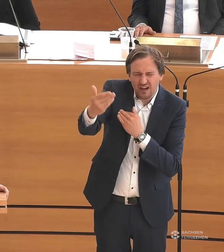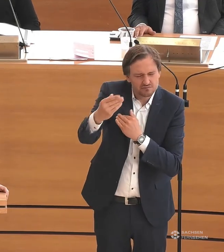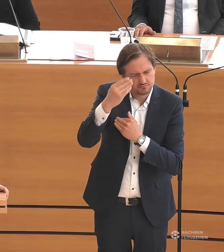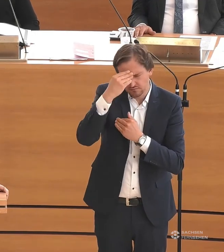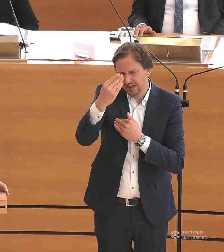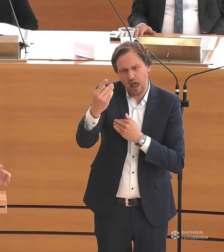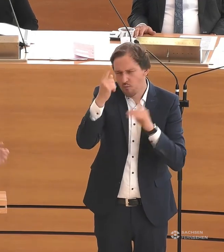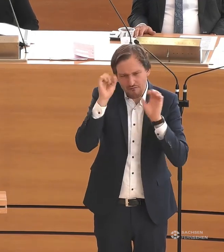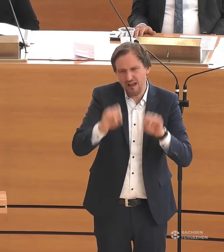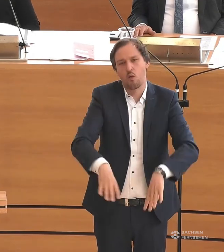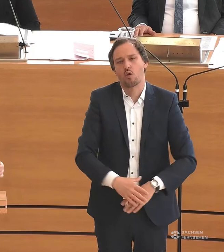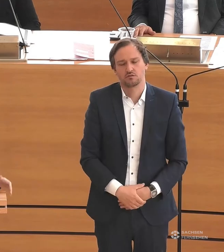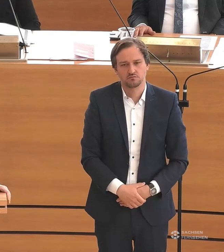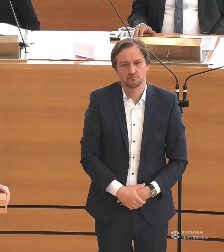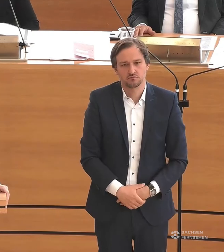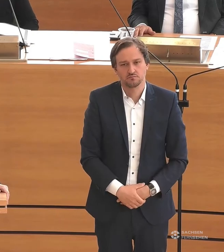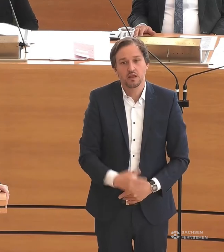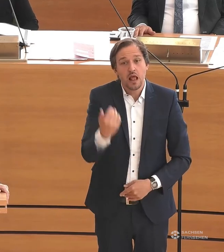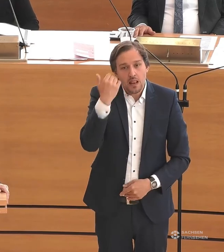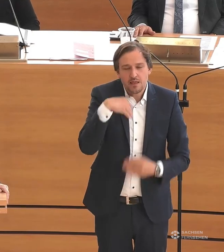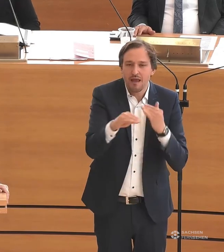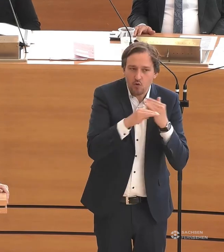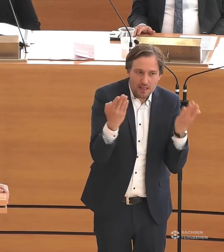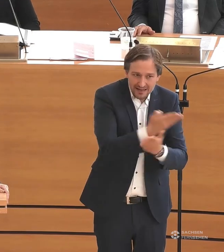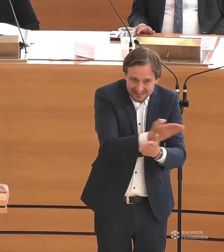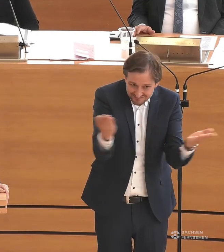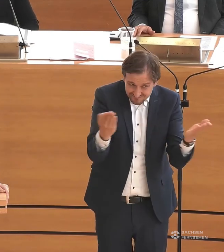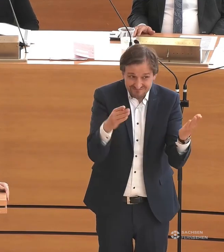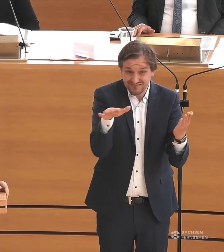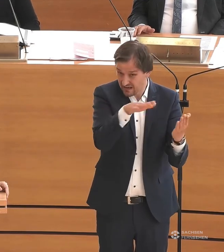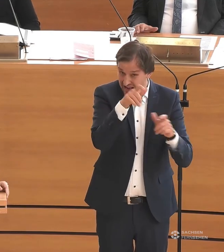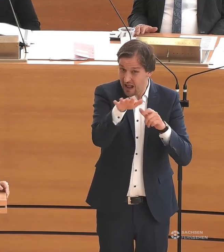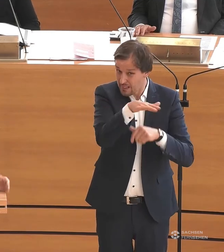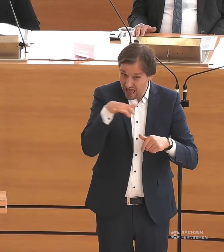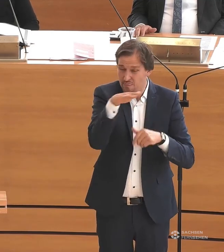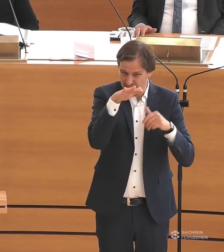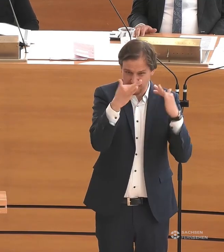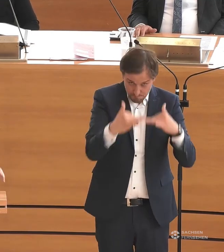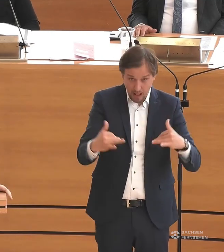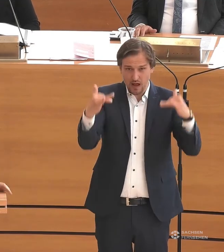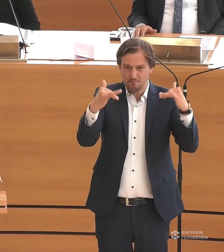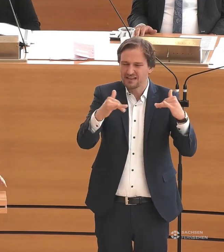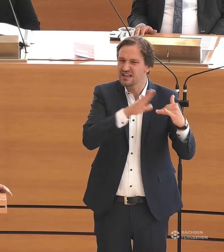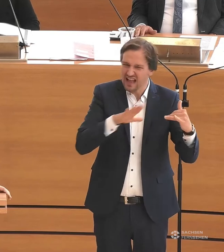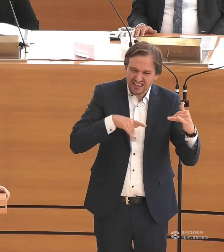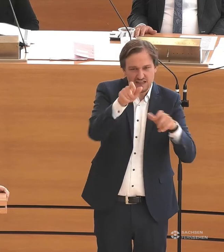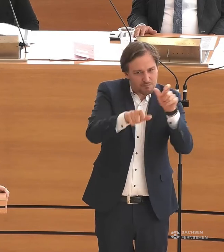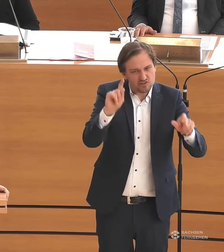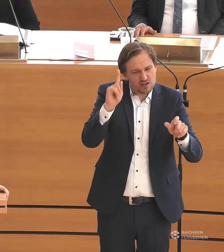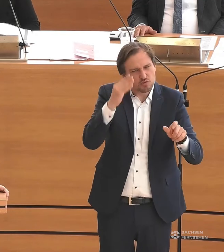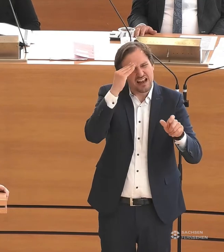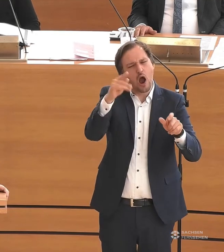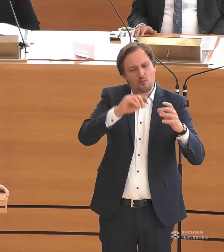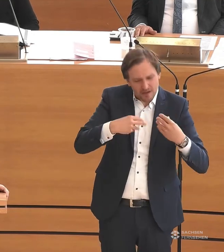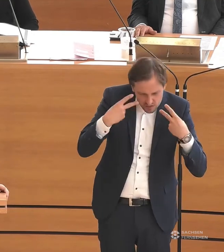Werte Kolleginnen, wer, wenn nicht wir als Landesparlament haben denn die Aufgabe, den Menschen mit Behinderungen in Sachsen diesen Glauben zurückzugeben, den Glauben